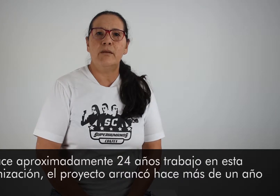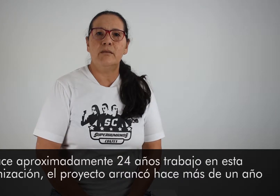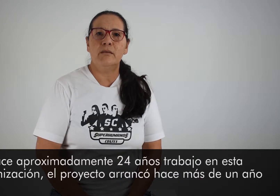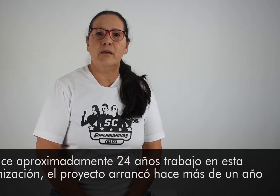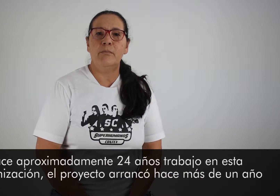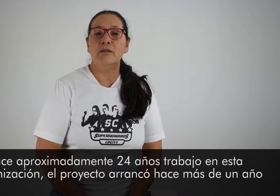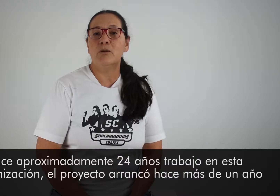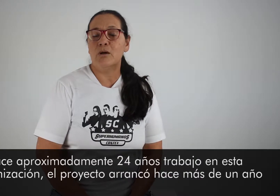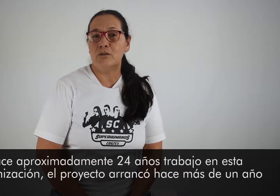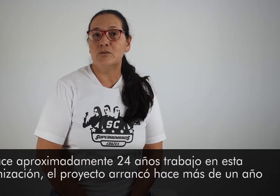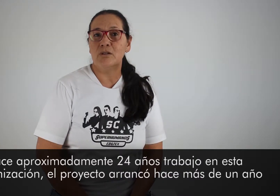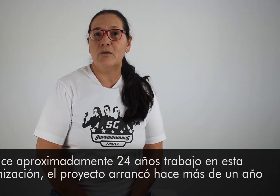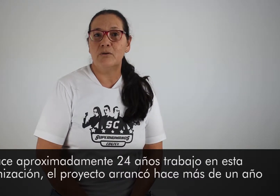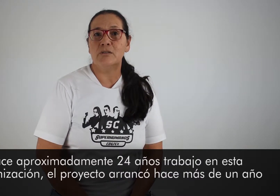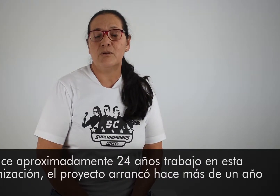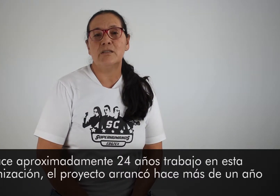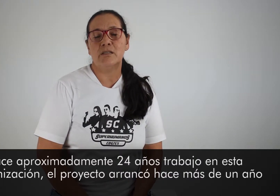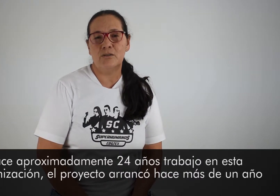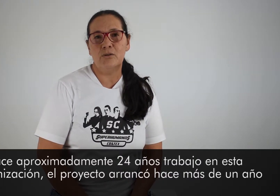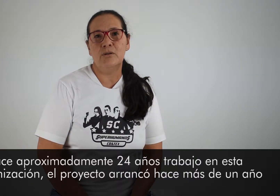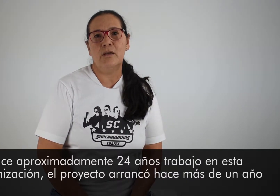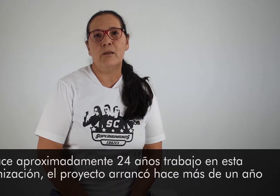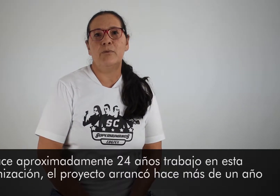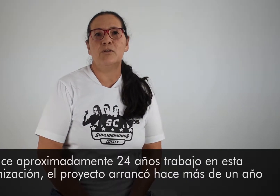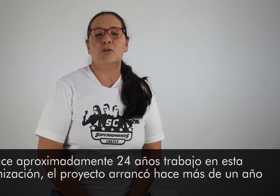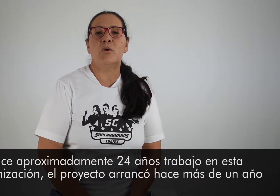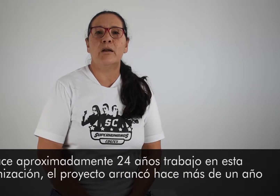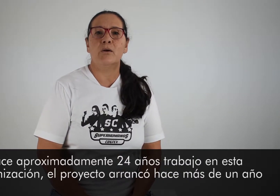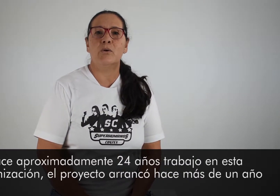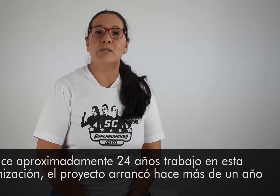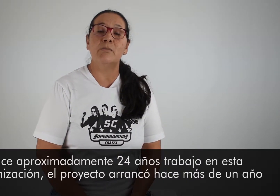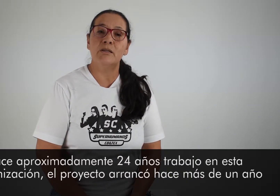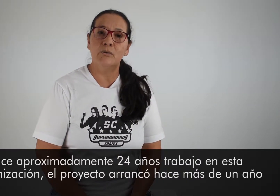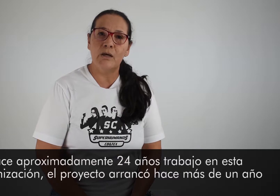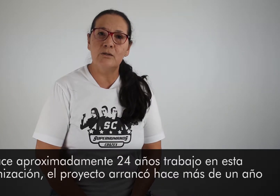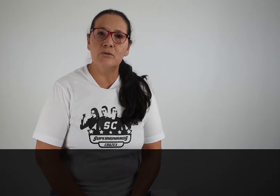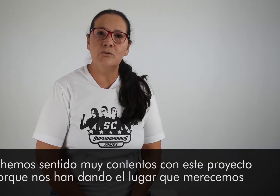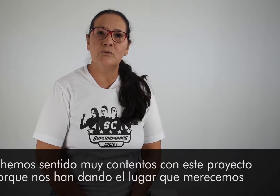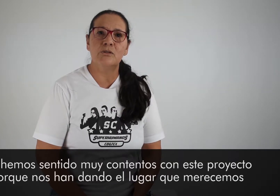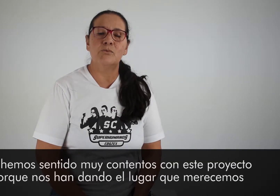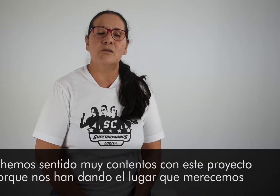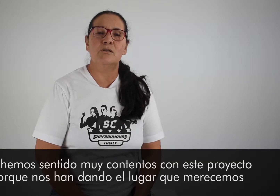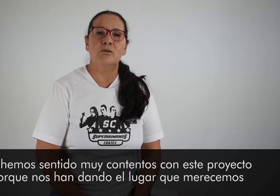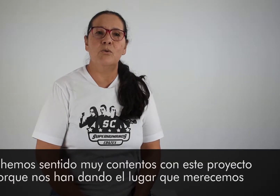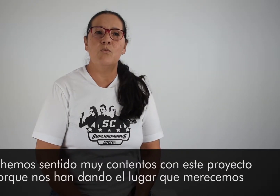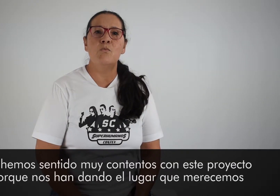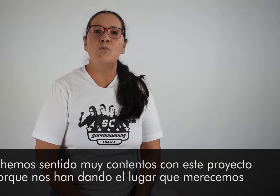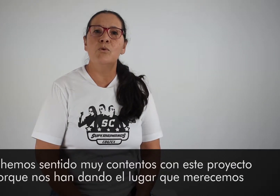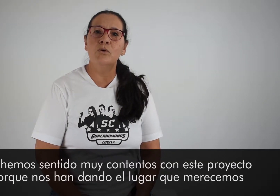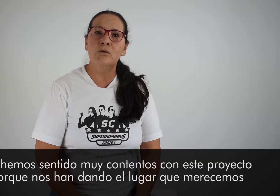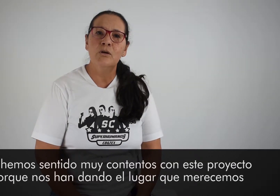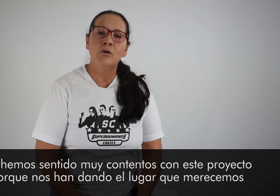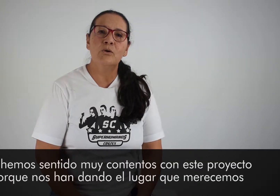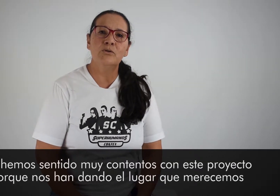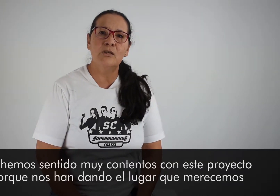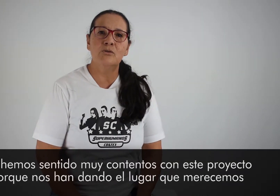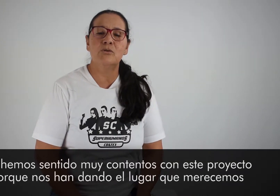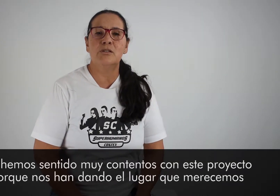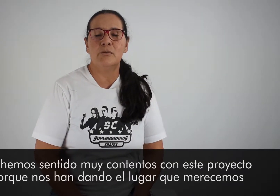24 años trabajo en esta organización, el proyecto arrancó hace más de un año, nos hemos sentido muy contentos con este